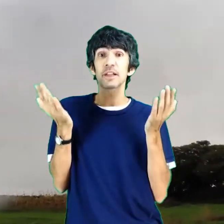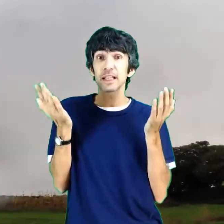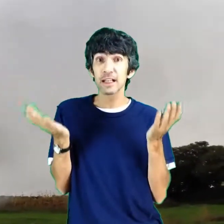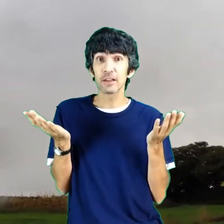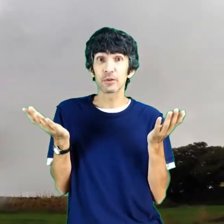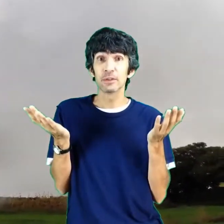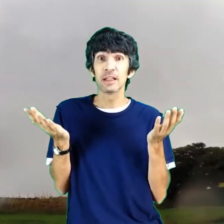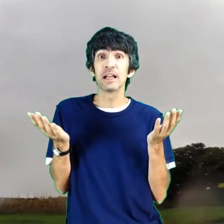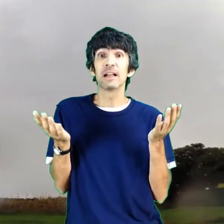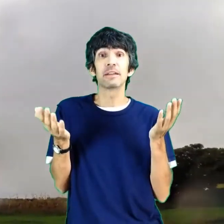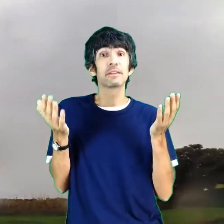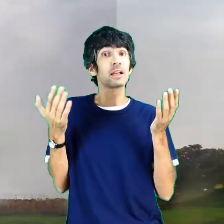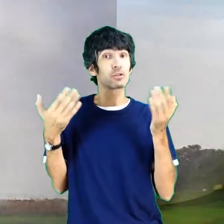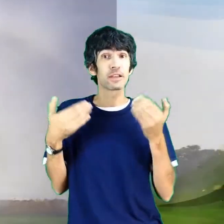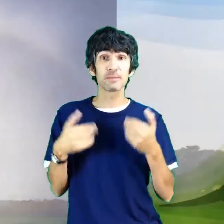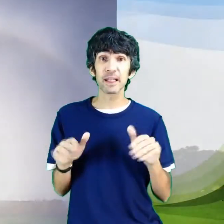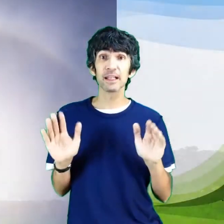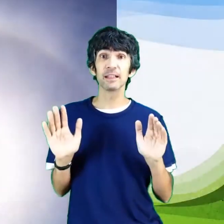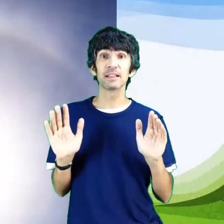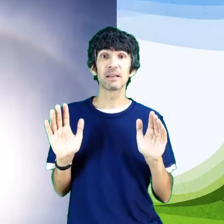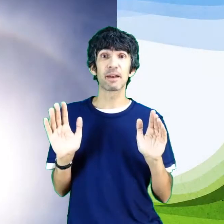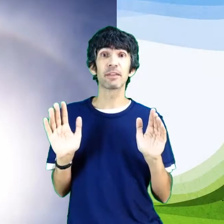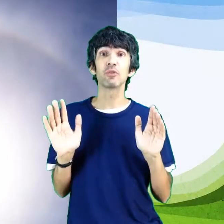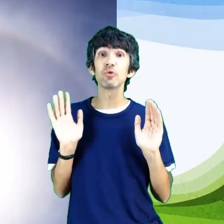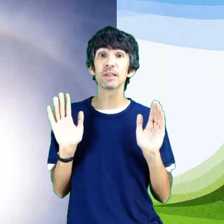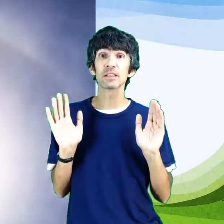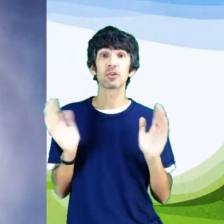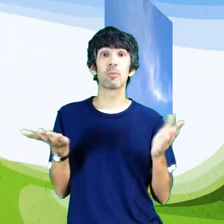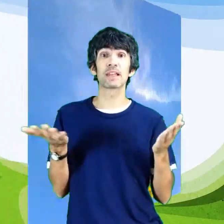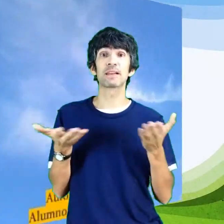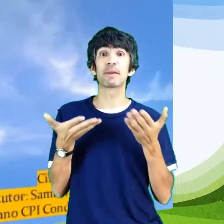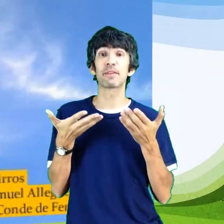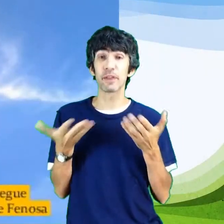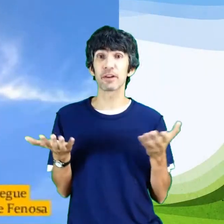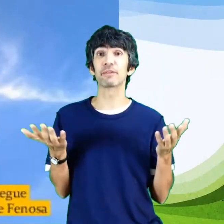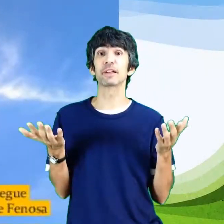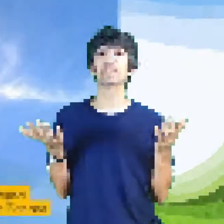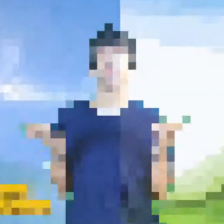frente cálido, el cielo se despeja y aparecen nubes como las que precedieron al frente.